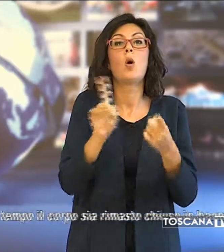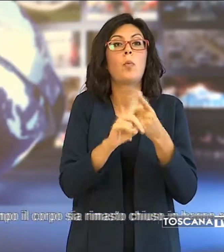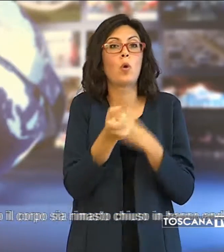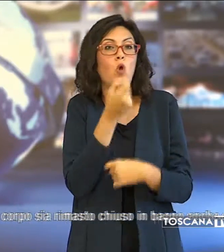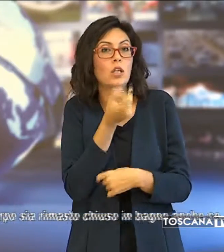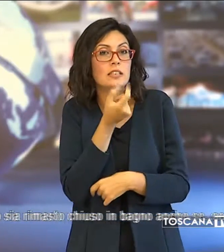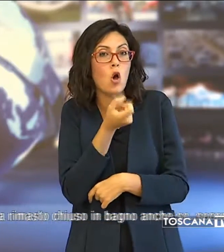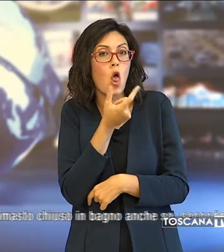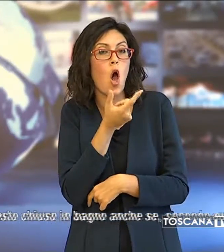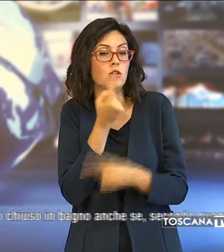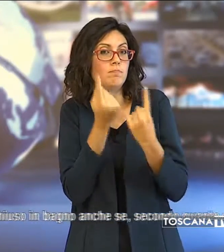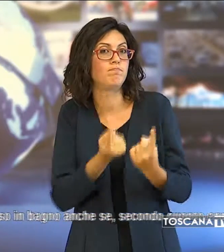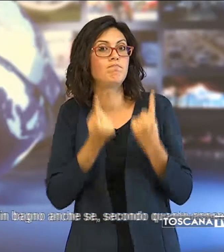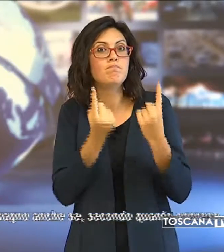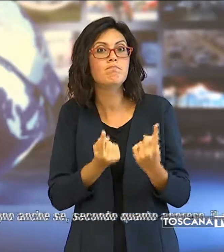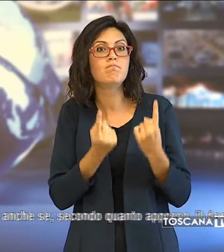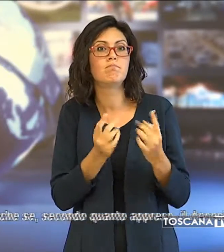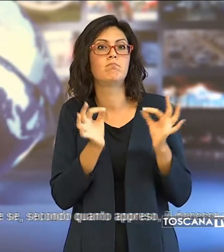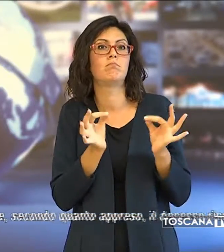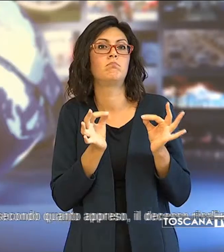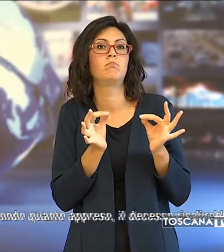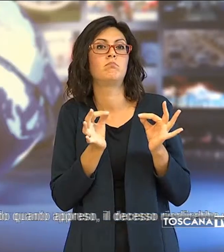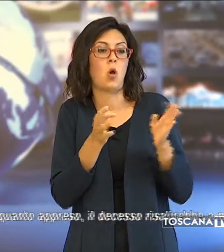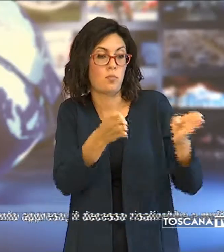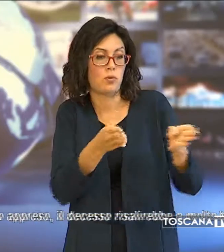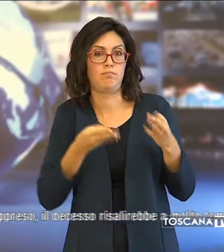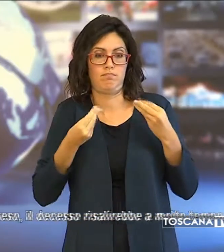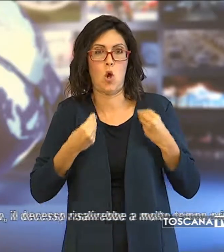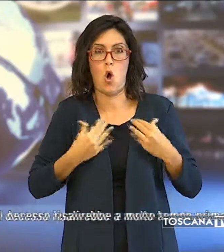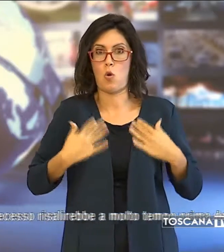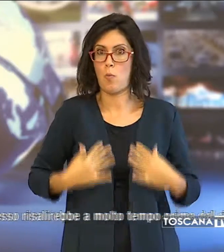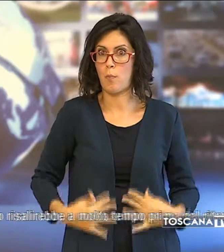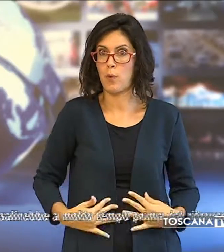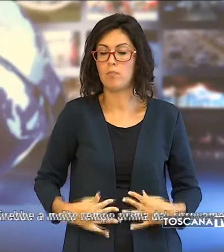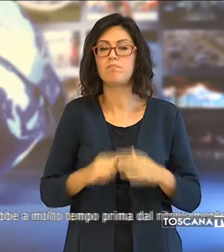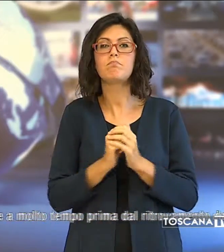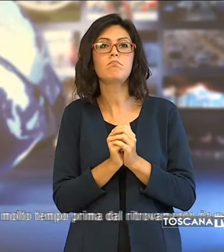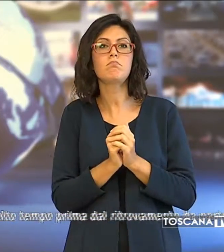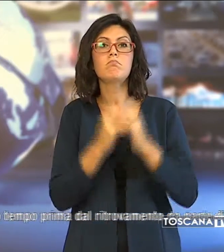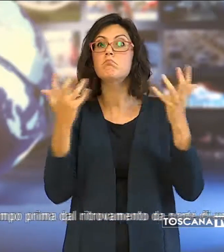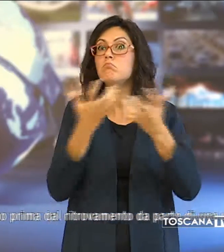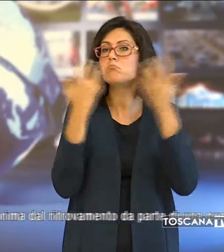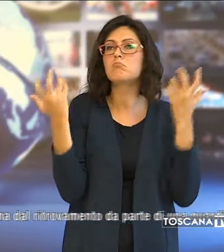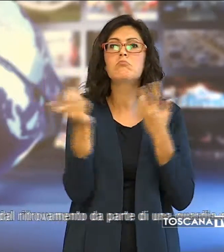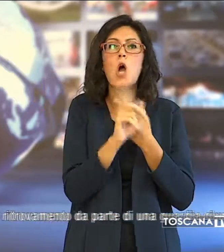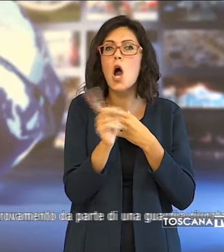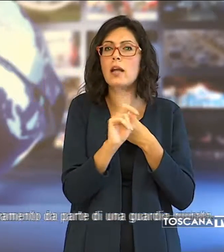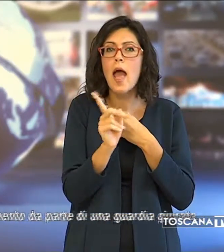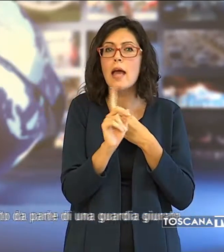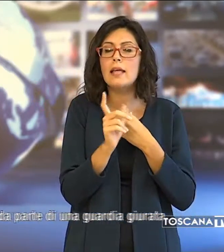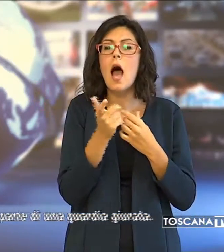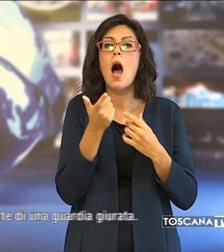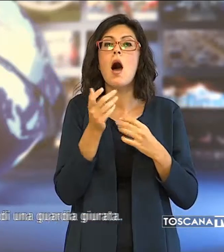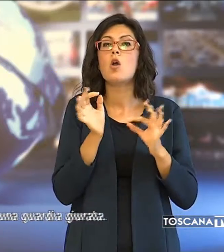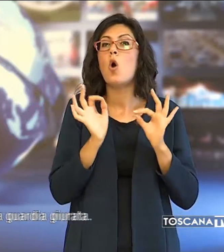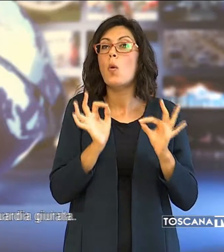tossicologici effettuati sui tessuti. Non è ancora del tutto chiaro neppure per quanto